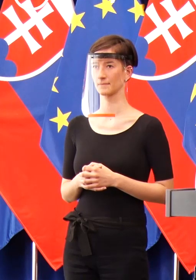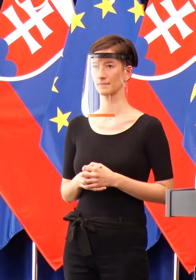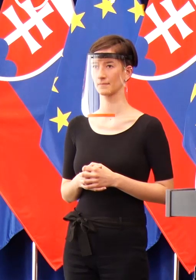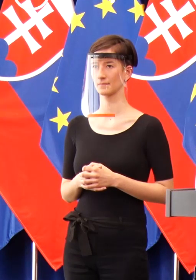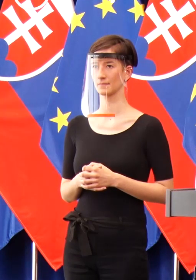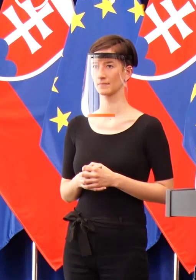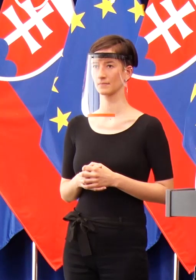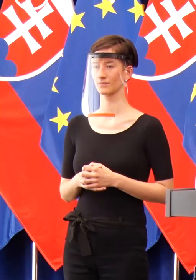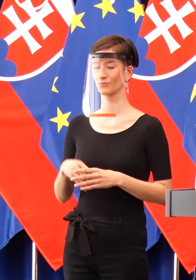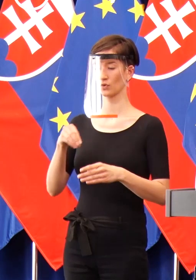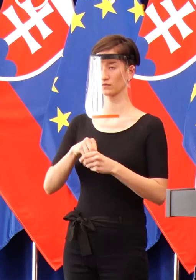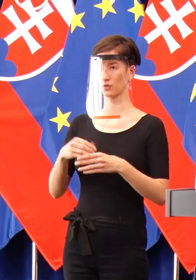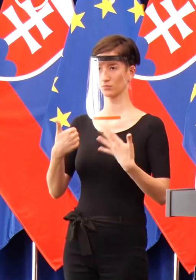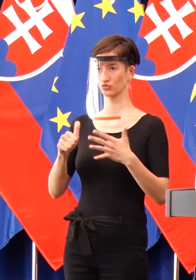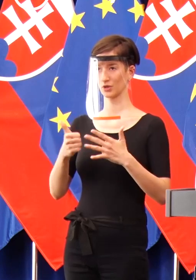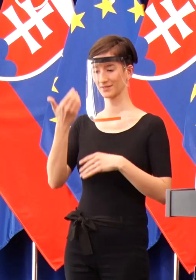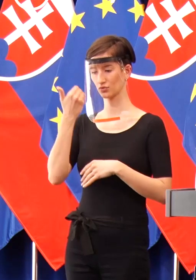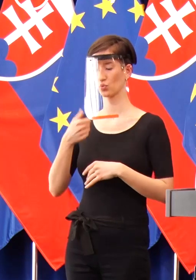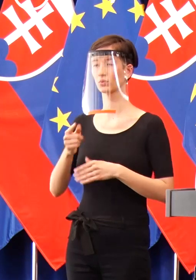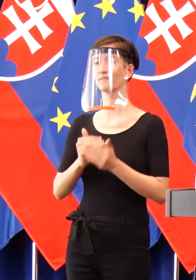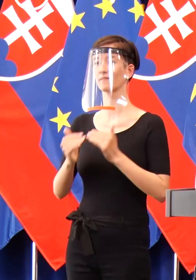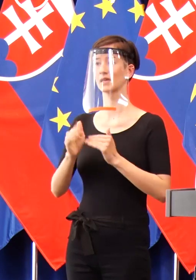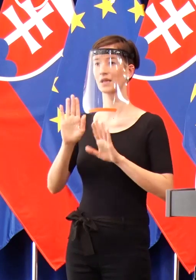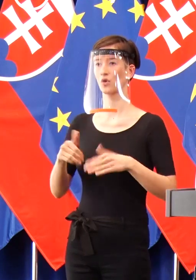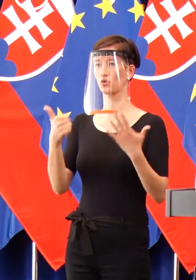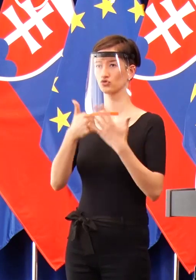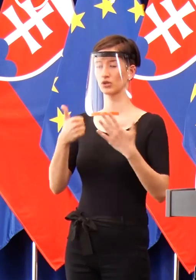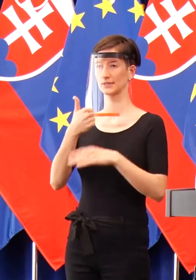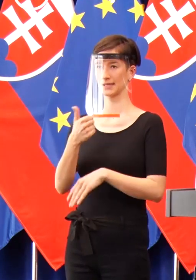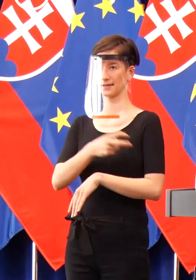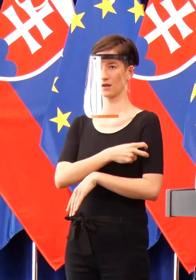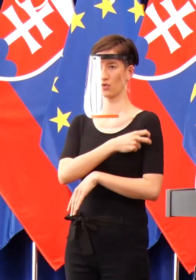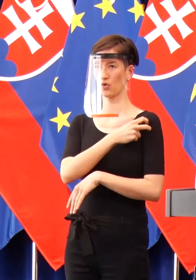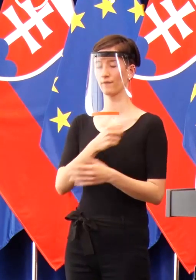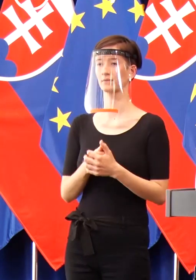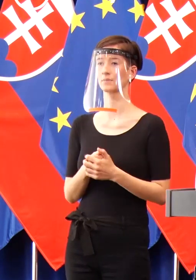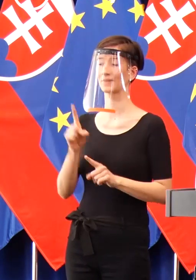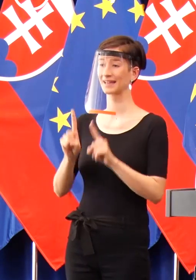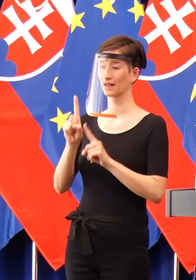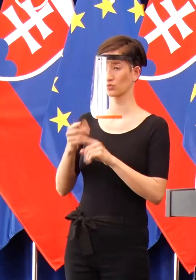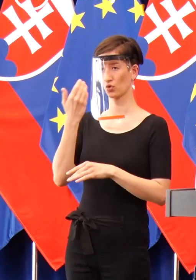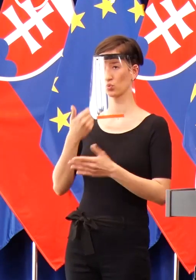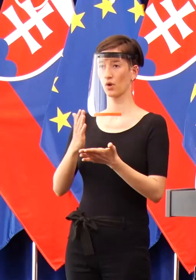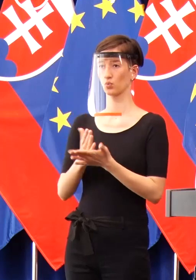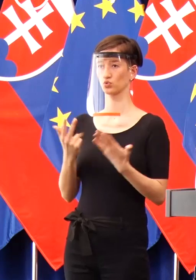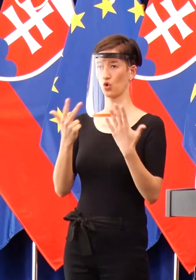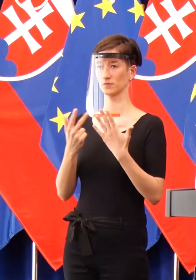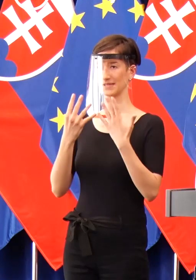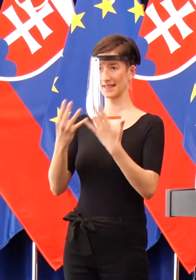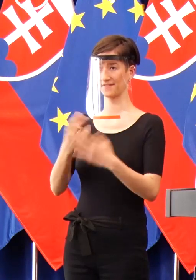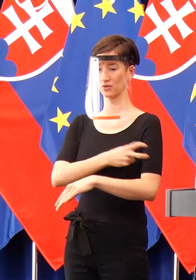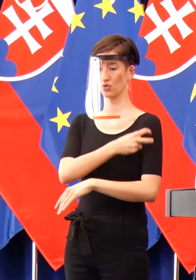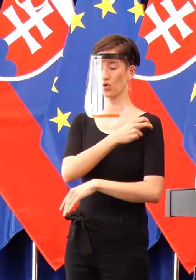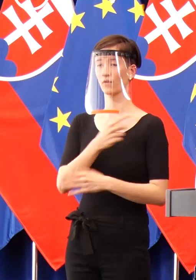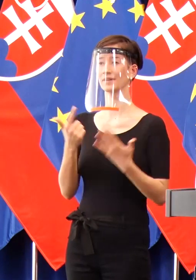Z toho 16 ľudí bolo nad 60 rokov. Sú tam ľudia, ktorí majú 89 rokov. 73,